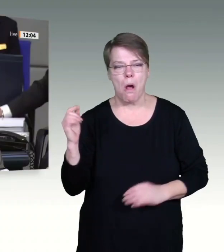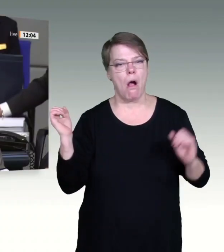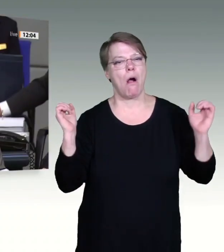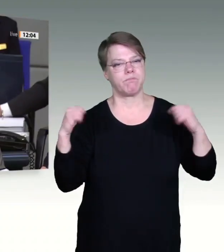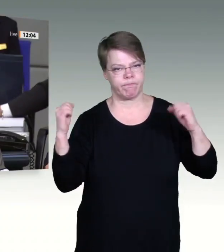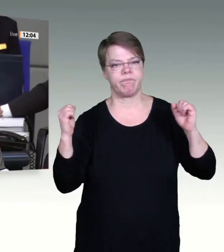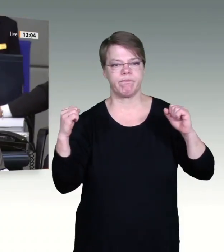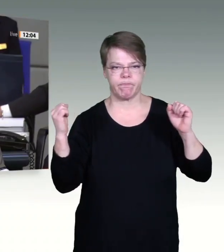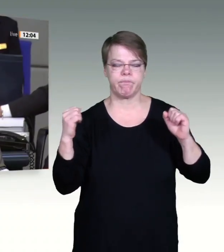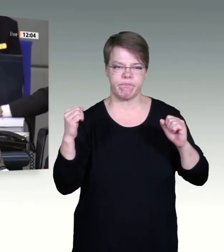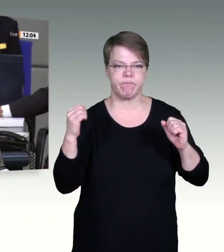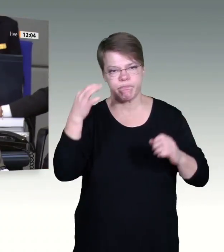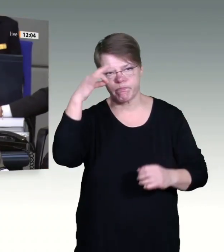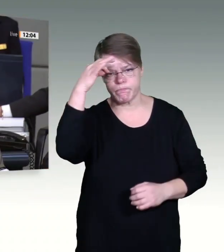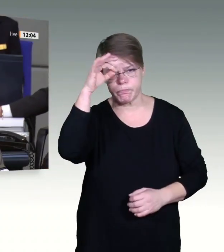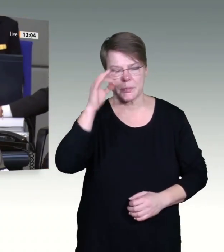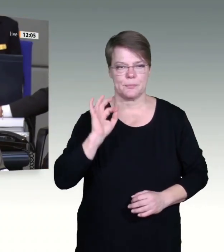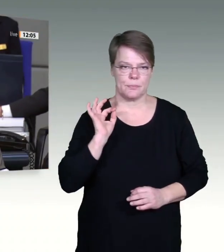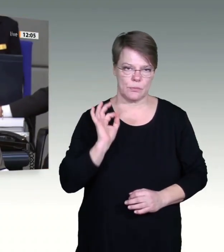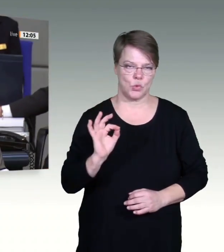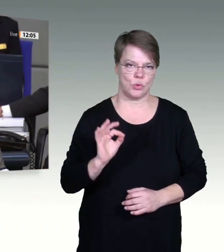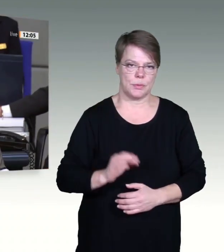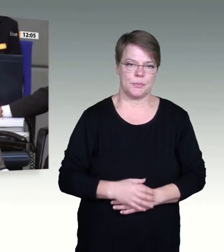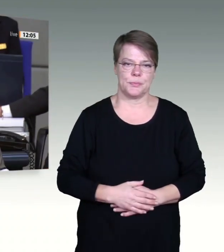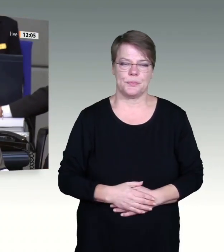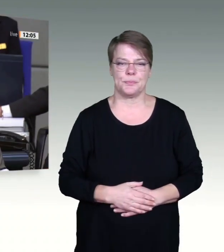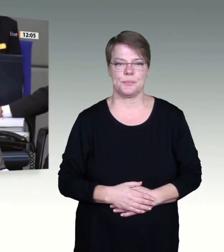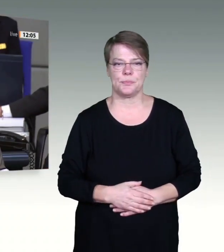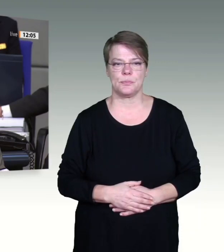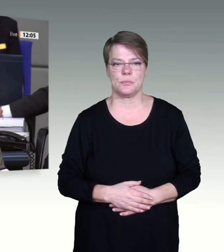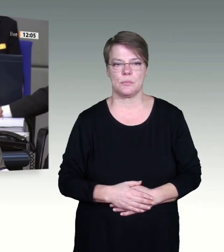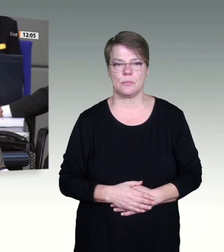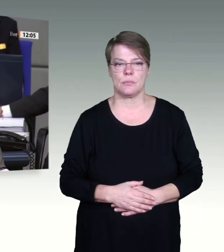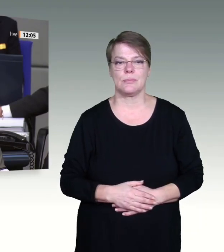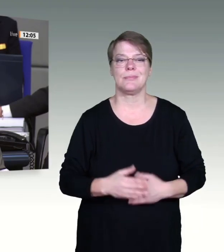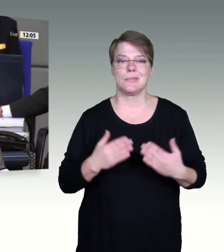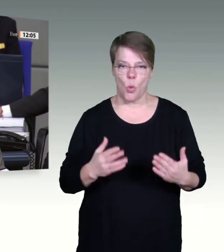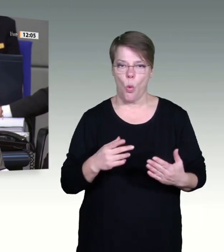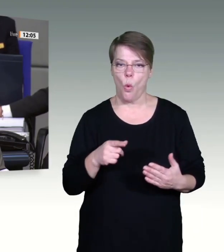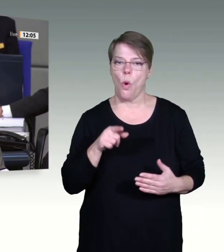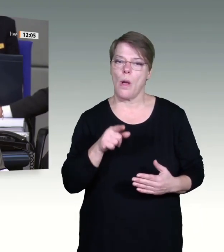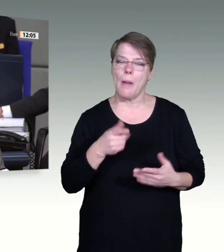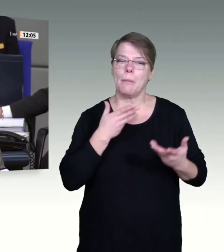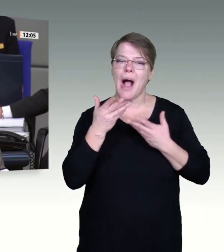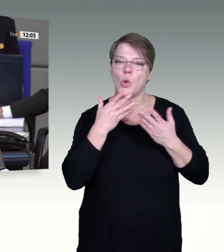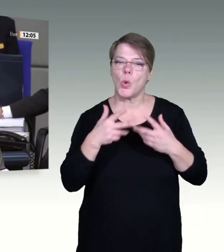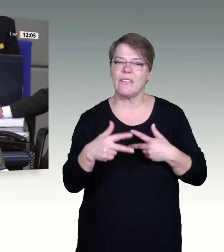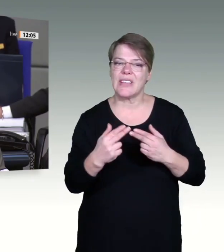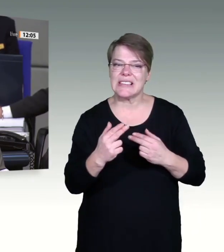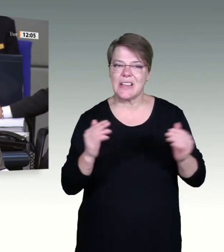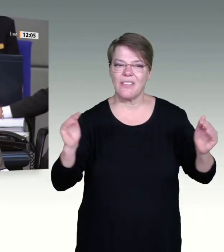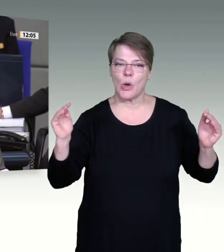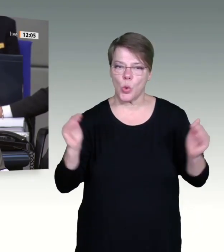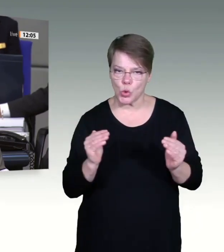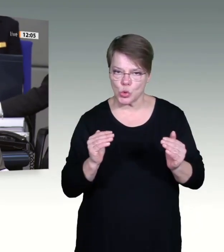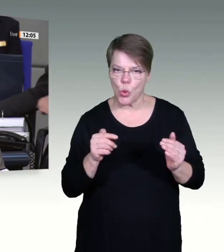Damit ist die Verkürzung der Beratungsfrist mit